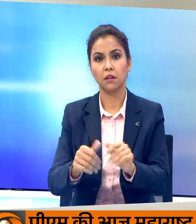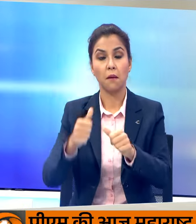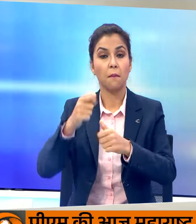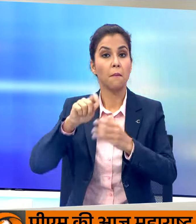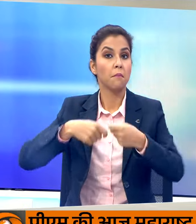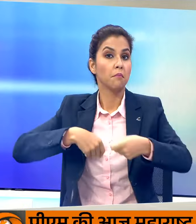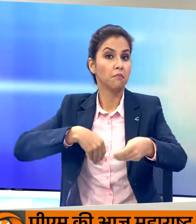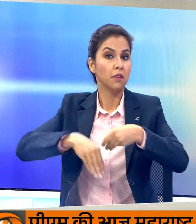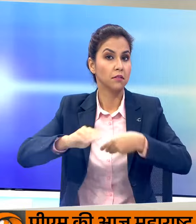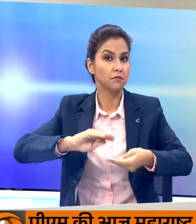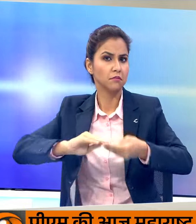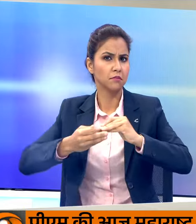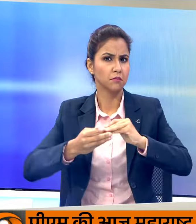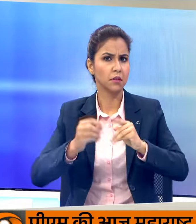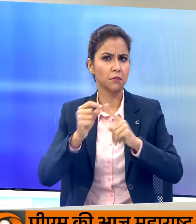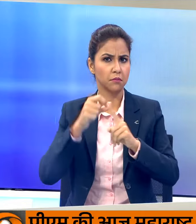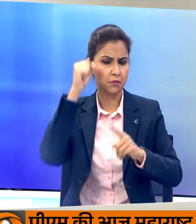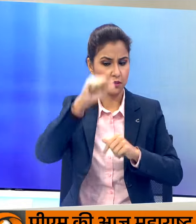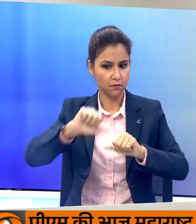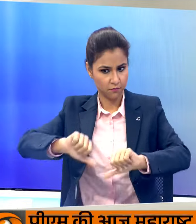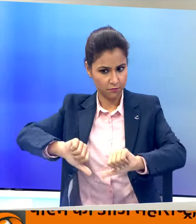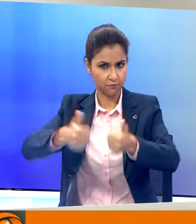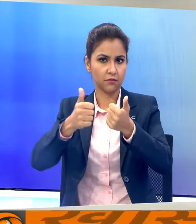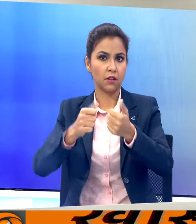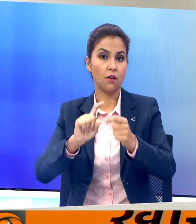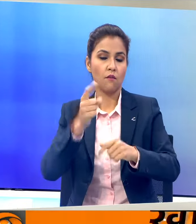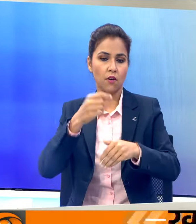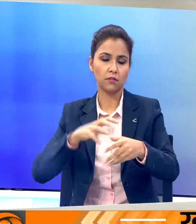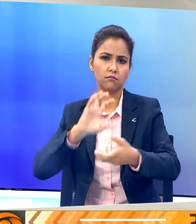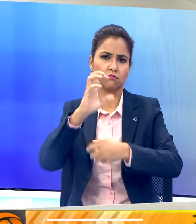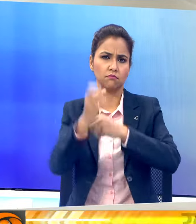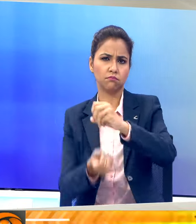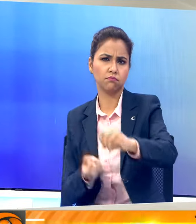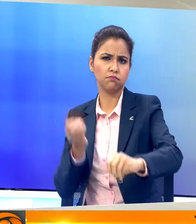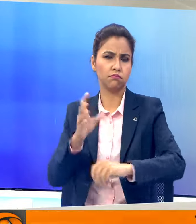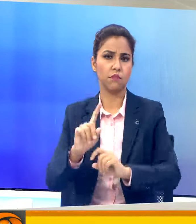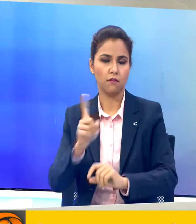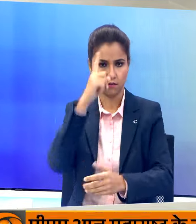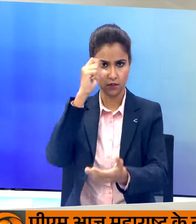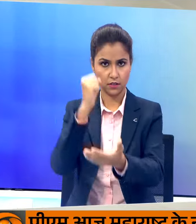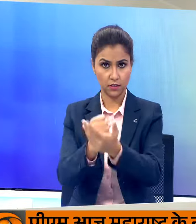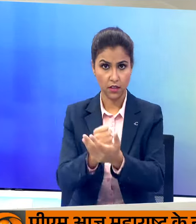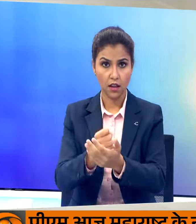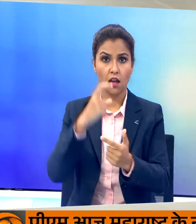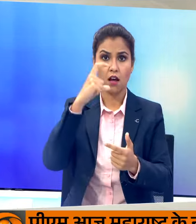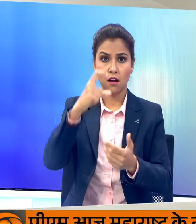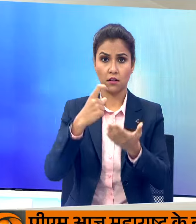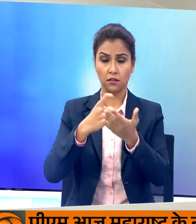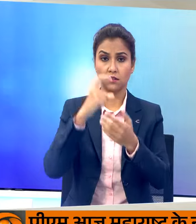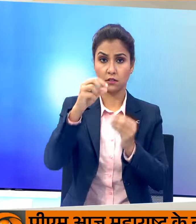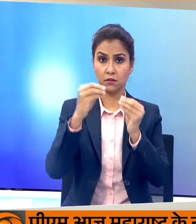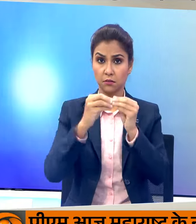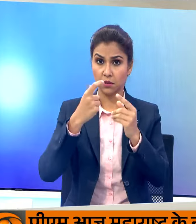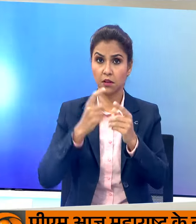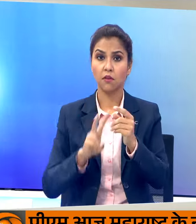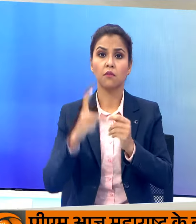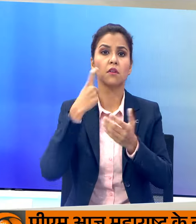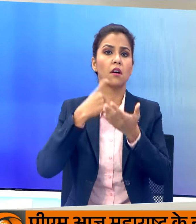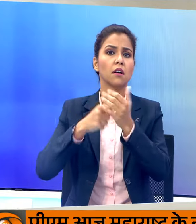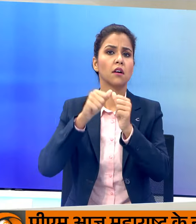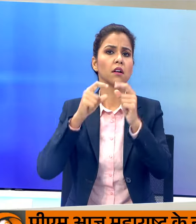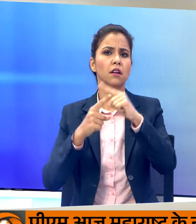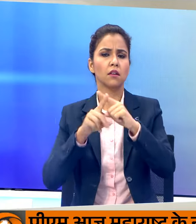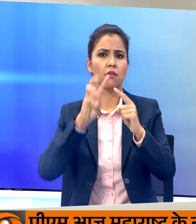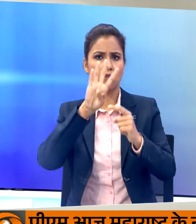में पंजाब किंग्स की टीम ने टॉस चीता और पहले गेंद बाजी करने का फैसला किया RCB ने विराट कोहली के 47